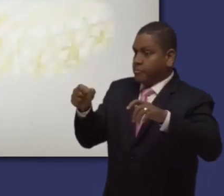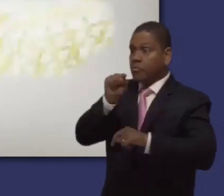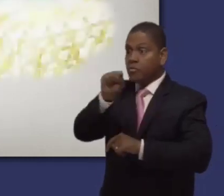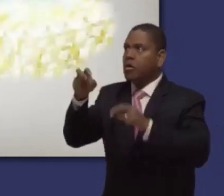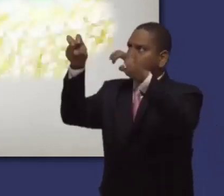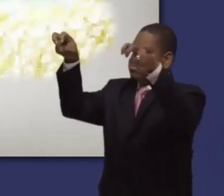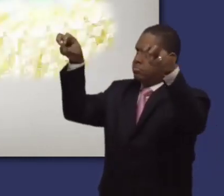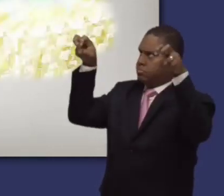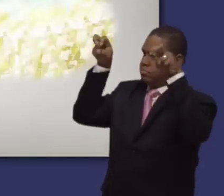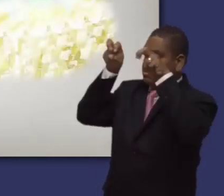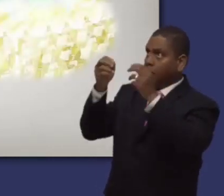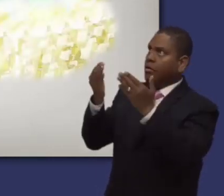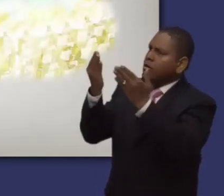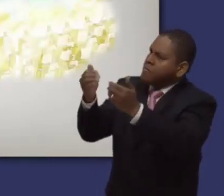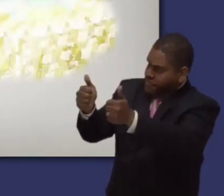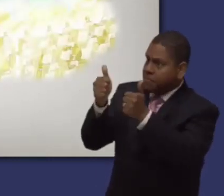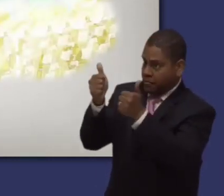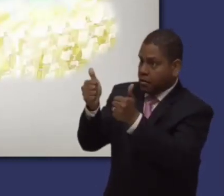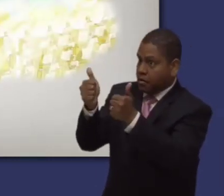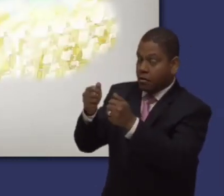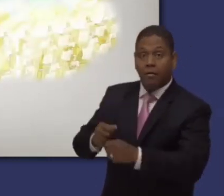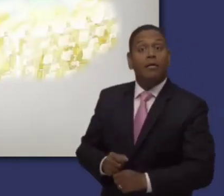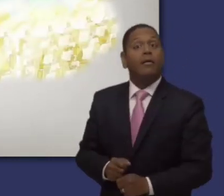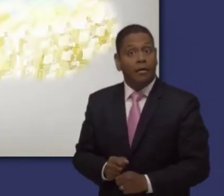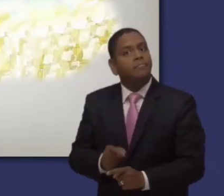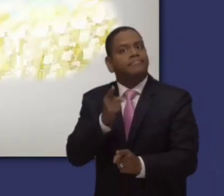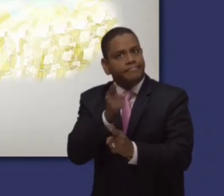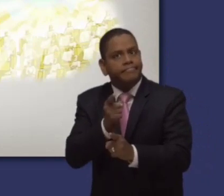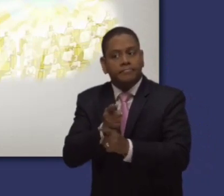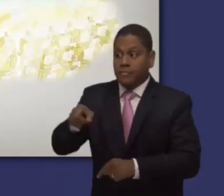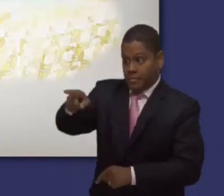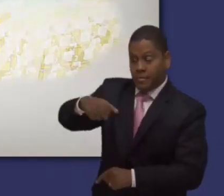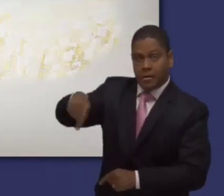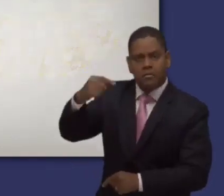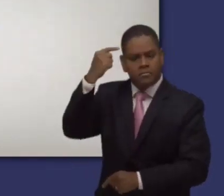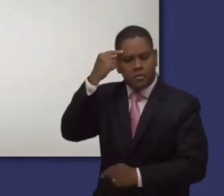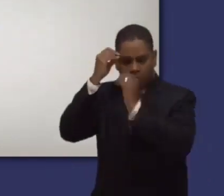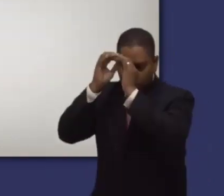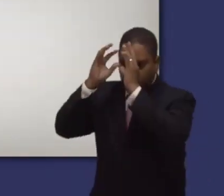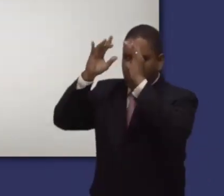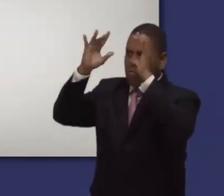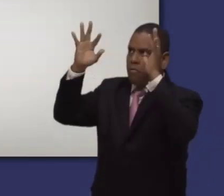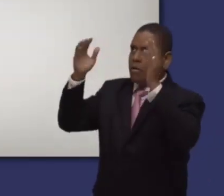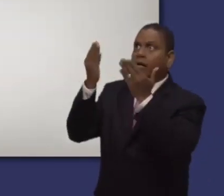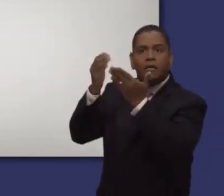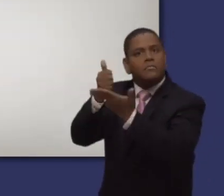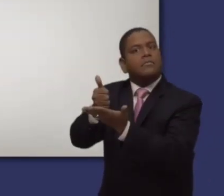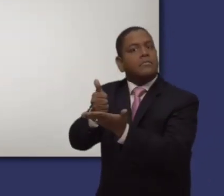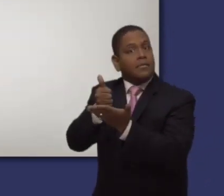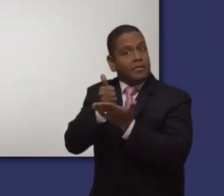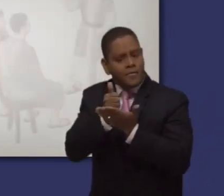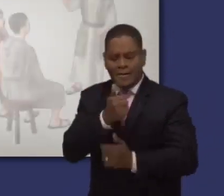la herencia que no se marchita y que estaba reservada para ellos en los cielos. Por eso debían preparar su mente para servir a